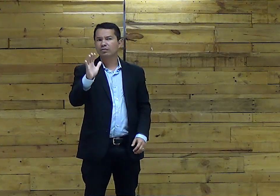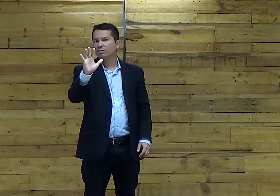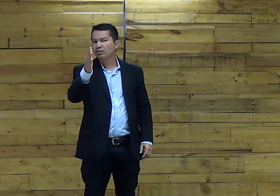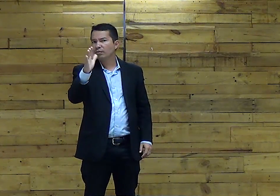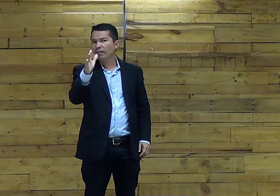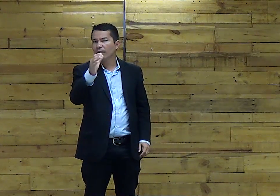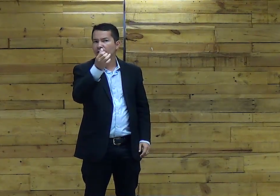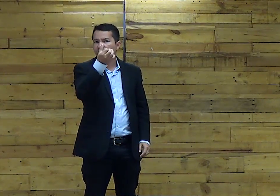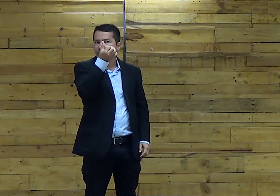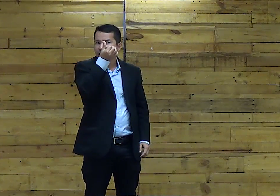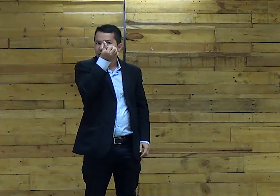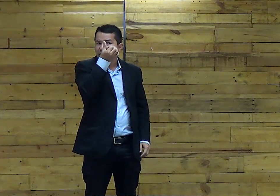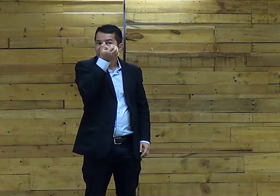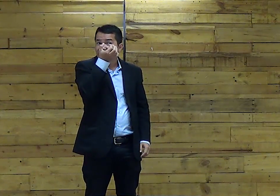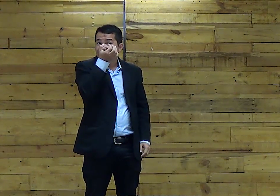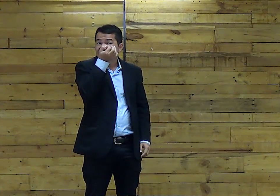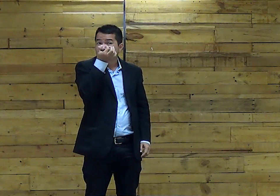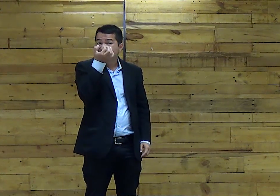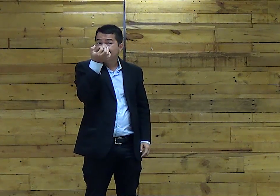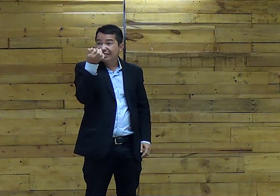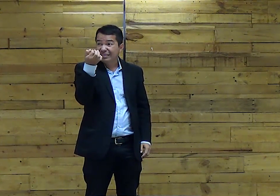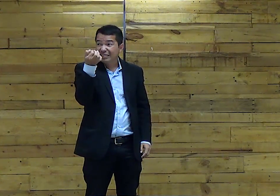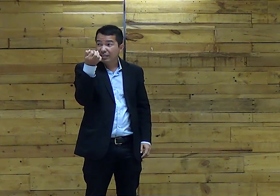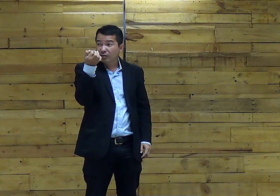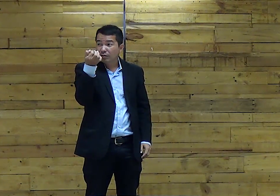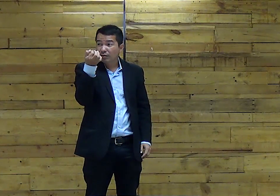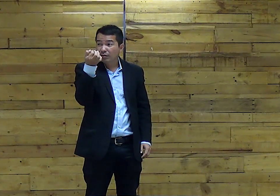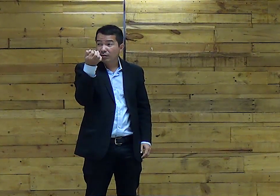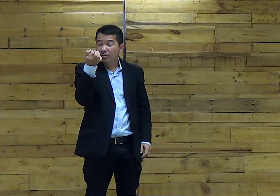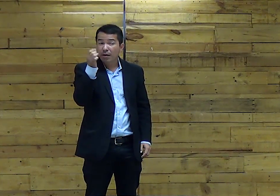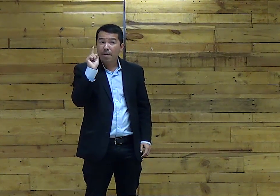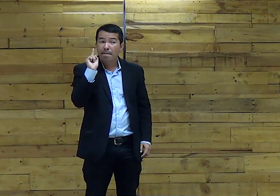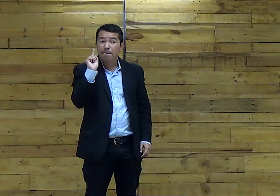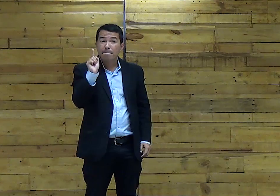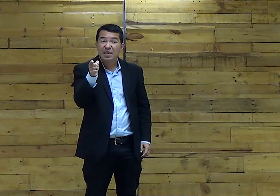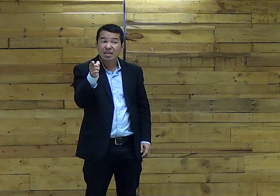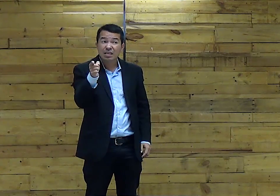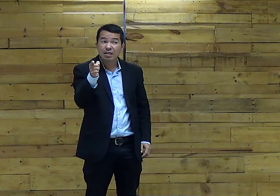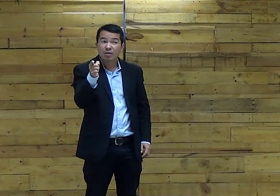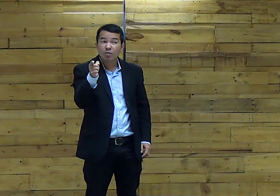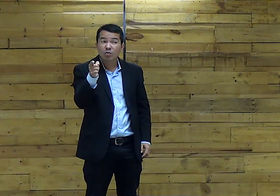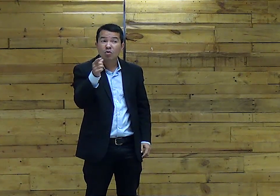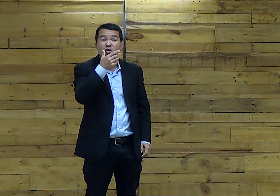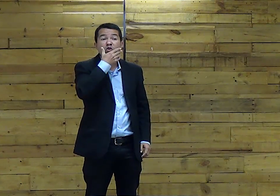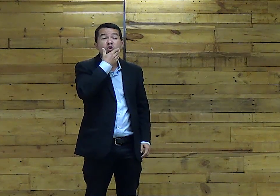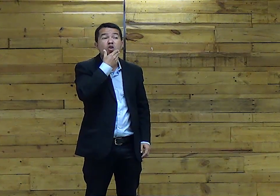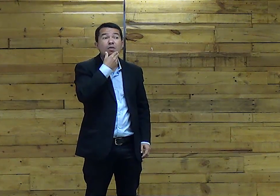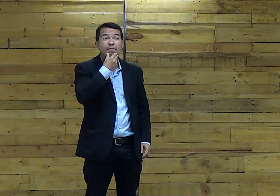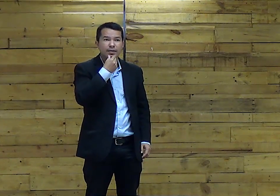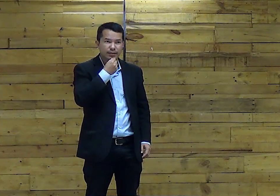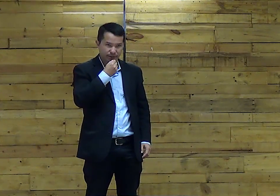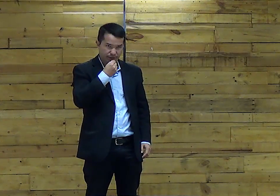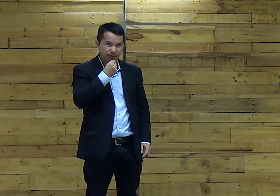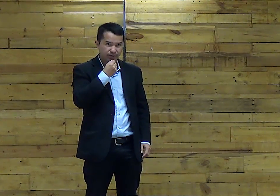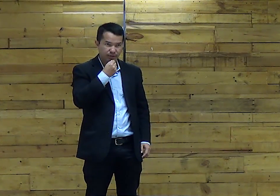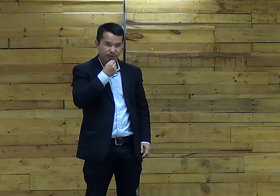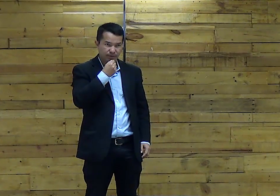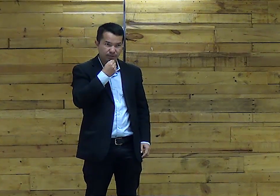Mas Mais ou menos Seiscentas Seiscentos mil